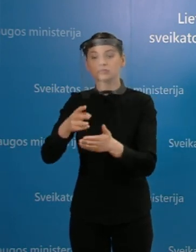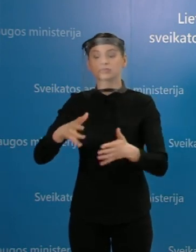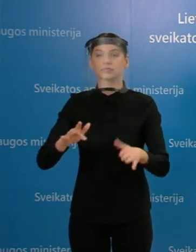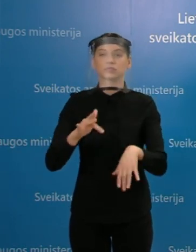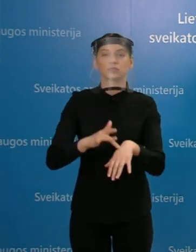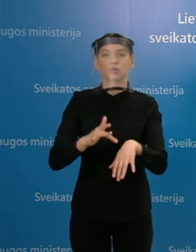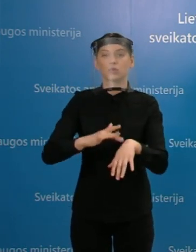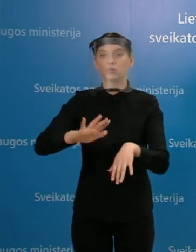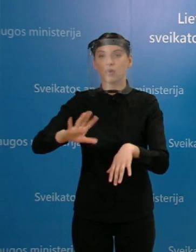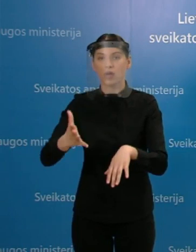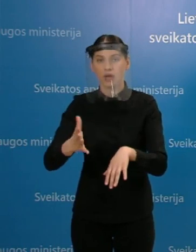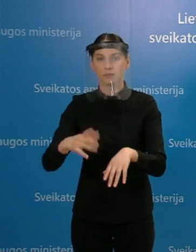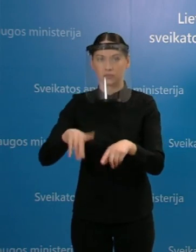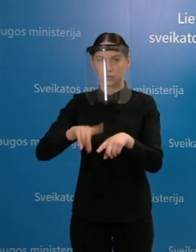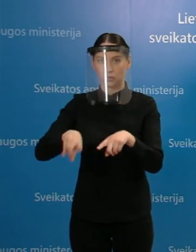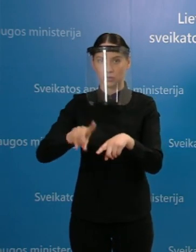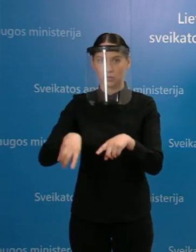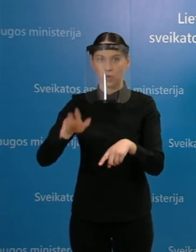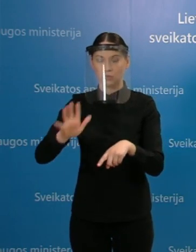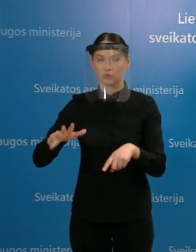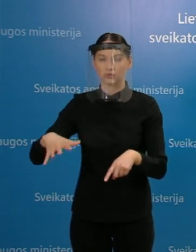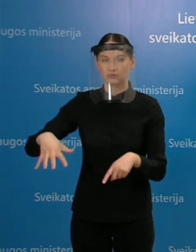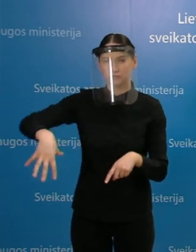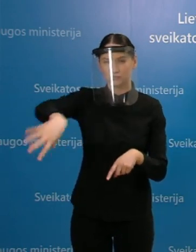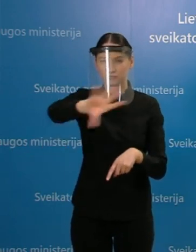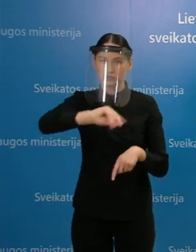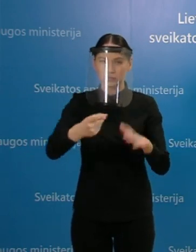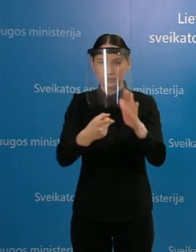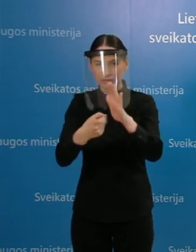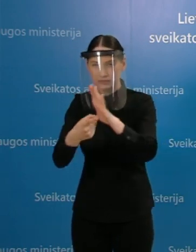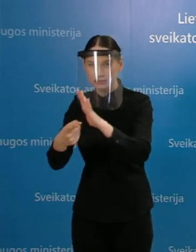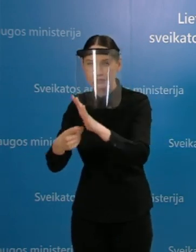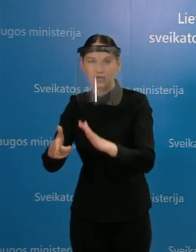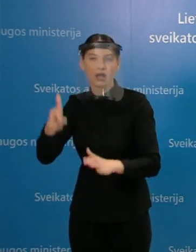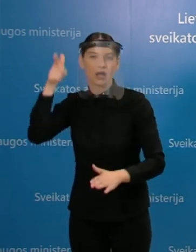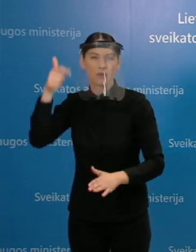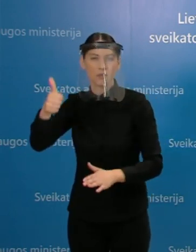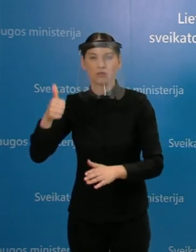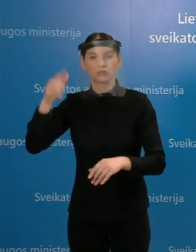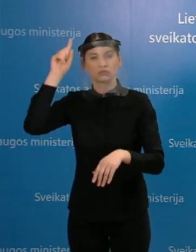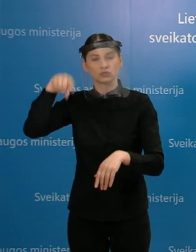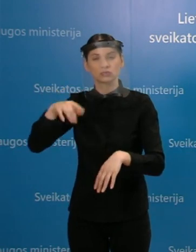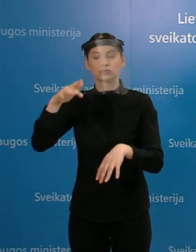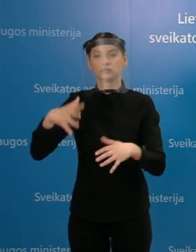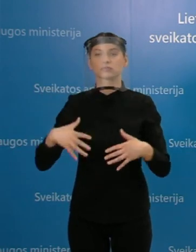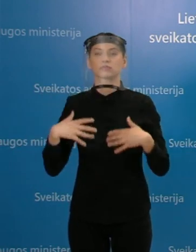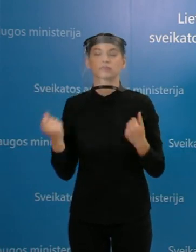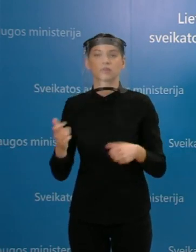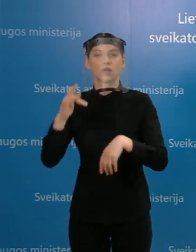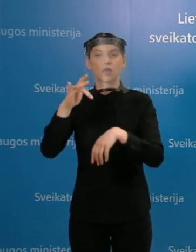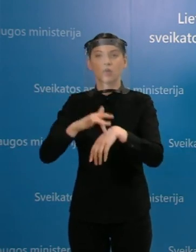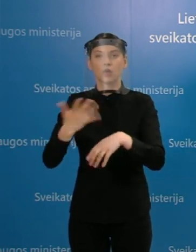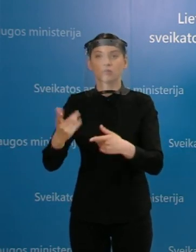artimiausių metų, bus atlikta visų jų apklausa ir seaiškinsime, kokie jų sveikatos būklė, ar jie nėra